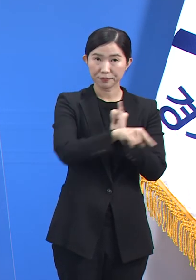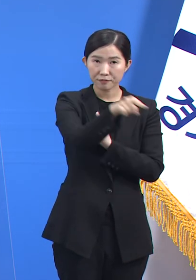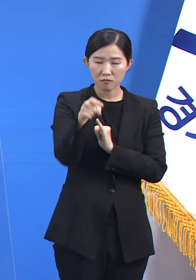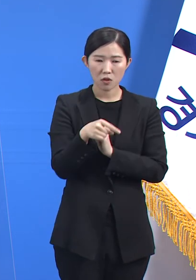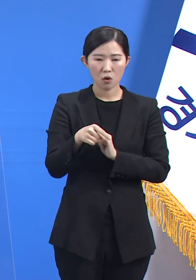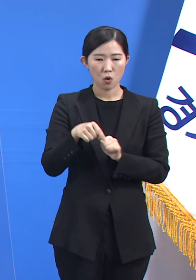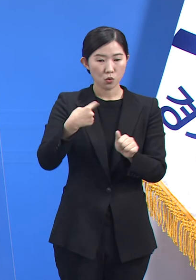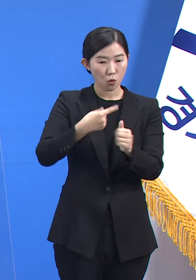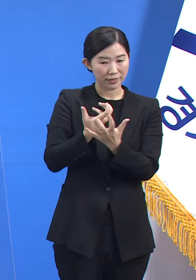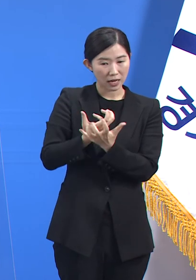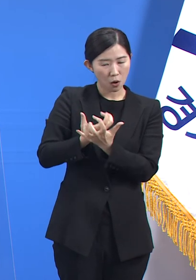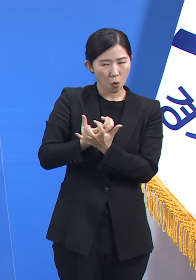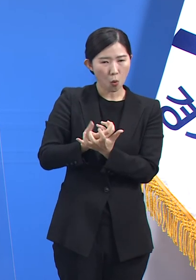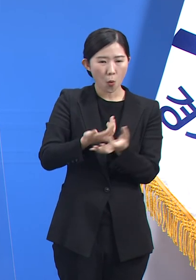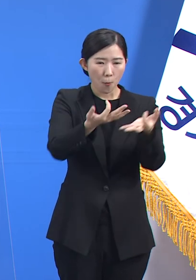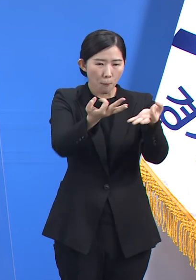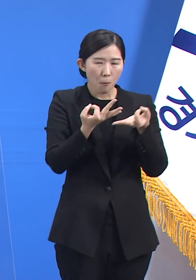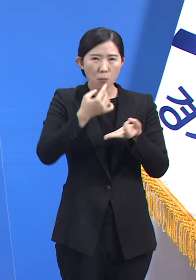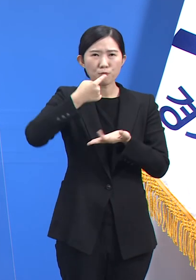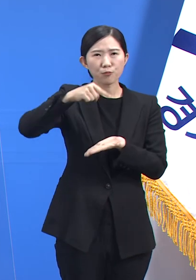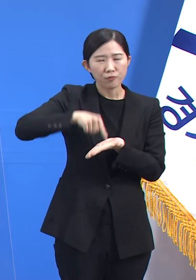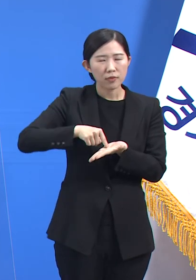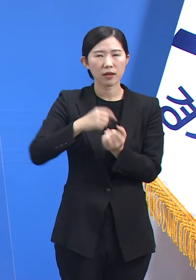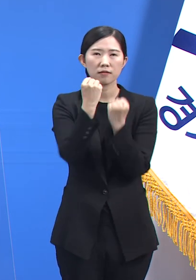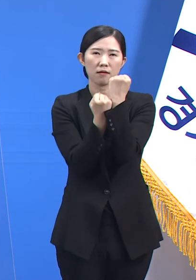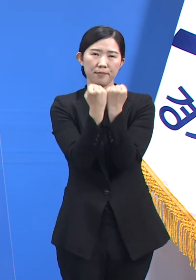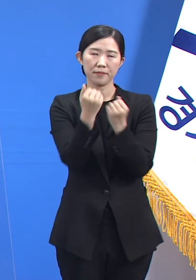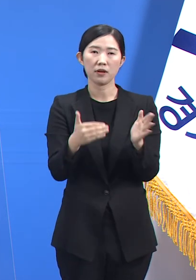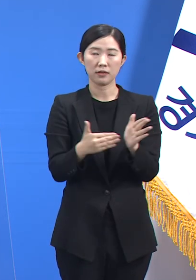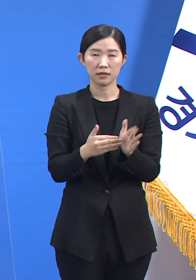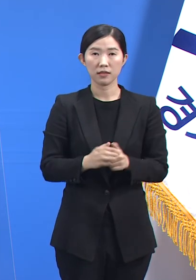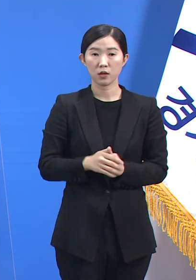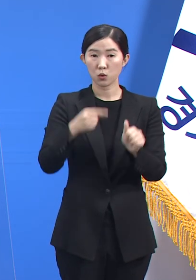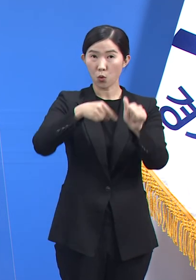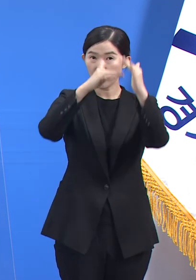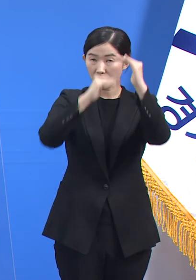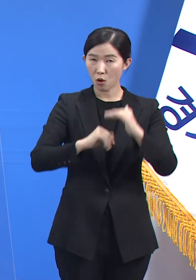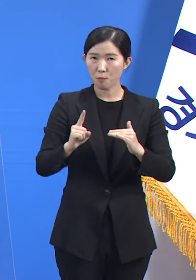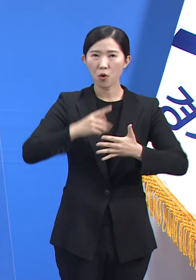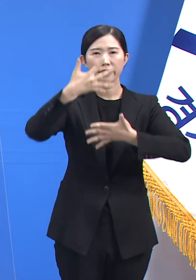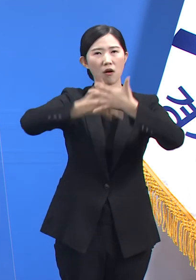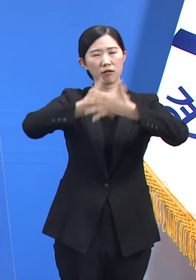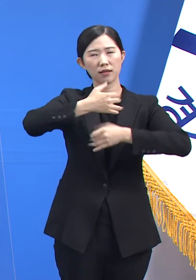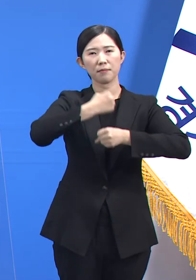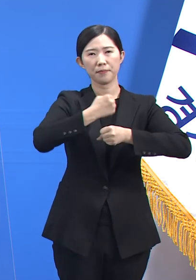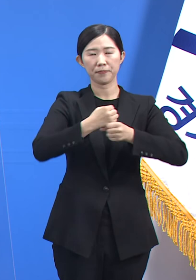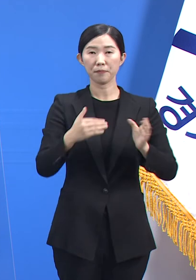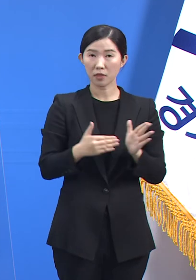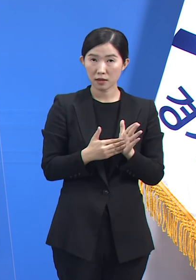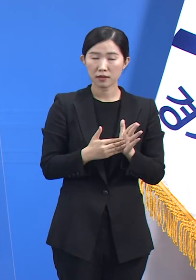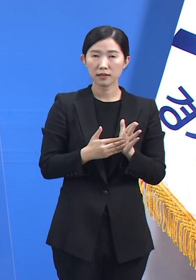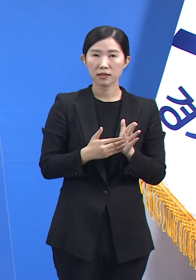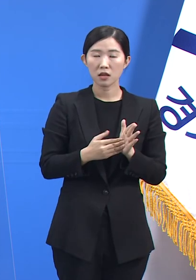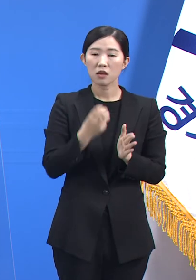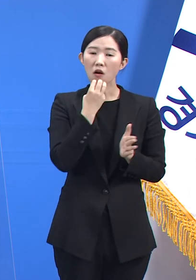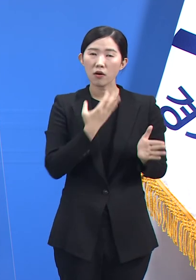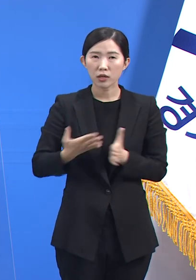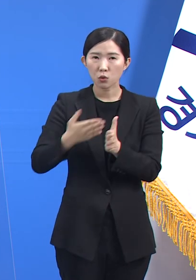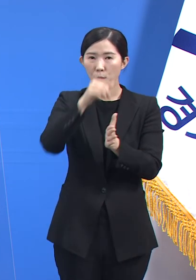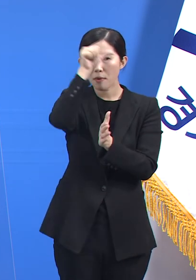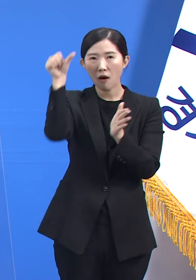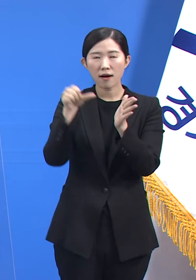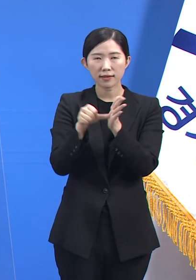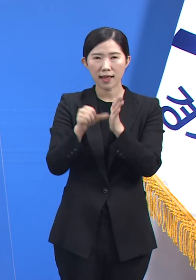있도록 해야 합니다. 감염병 관리 교육 내용은 동영상으로도 제작되어 경기도 평생학습